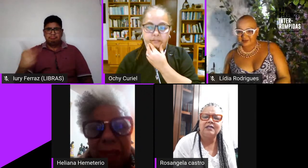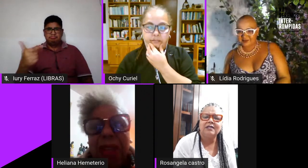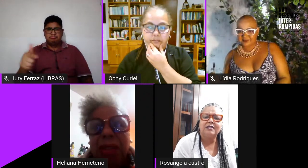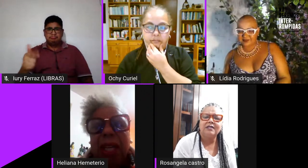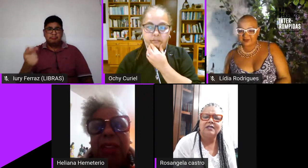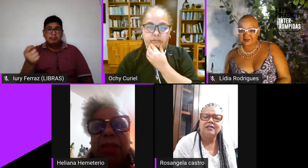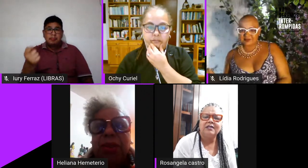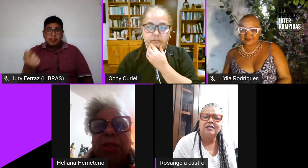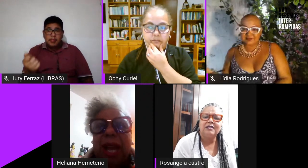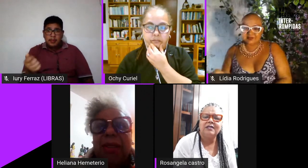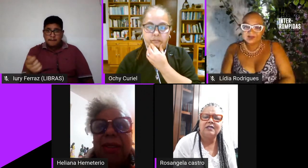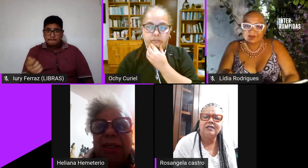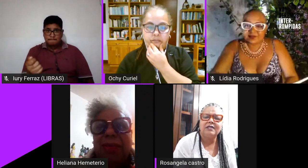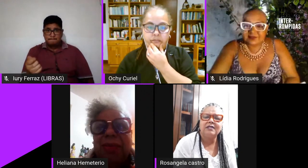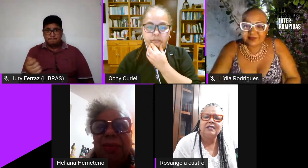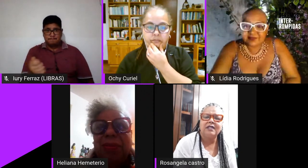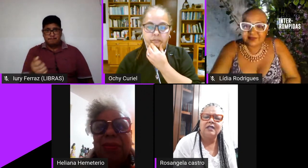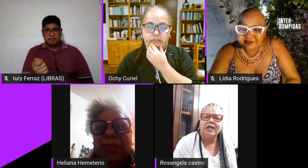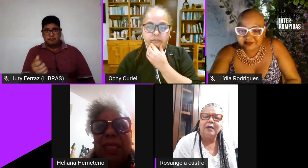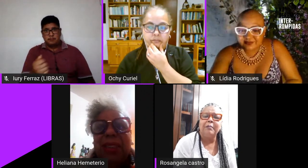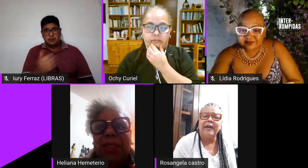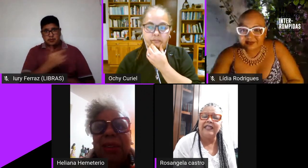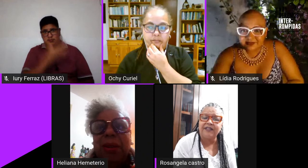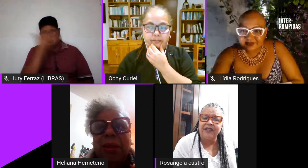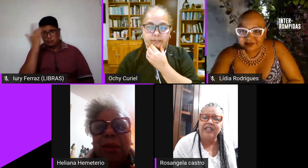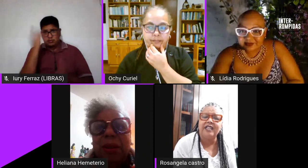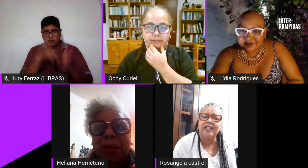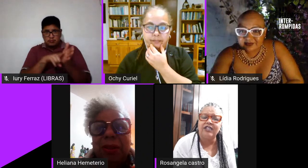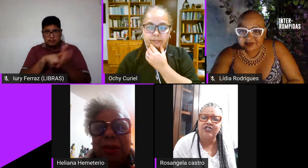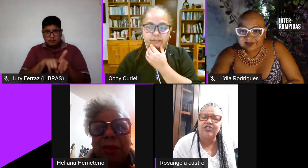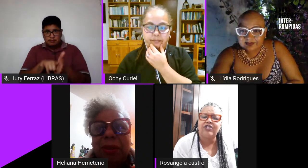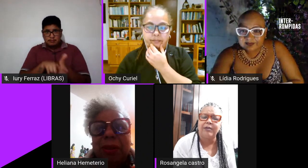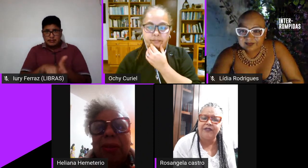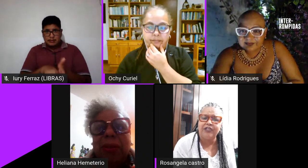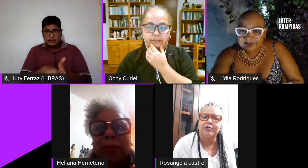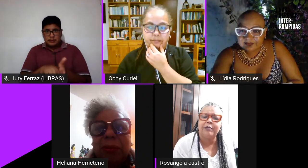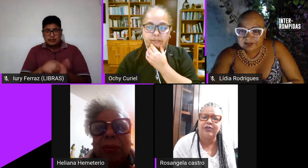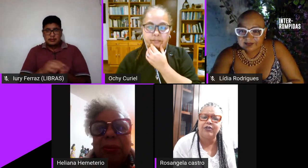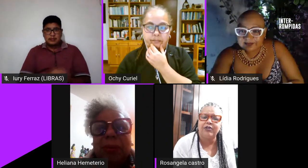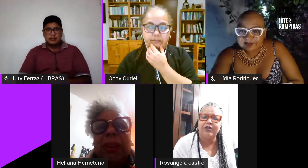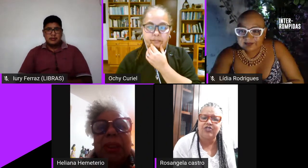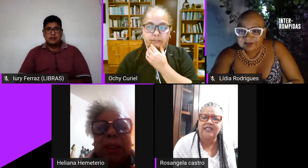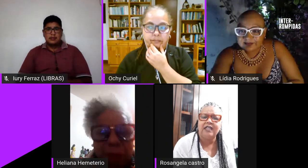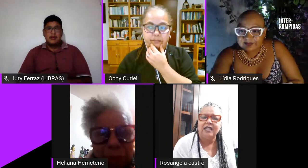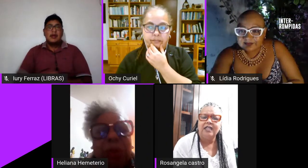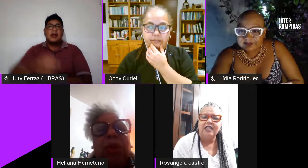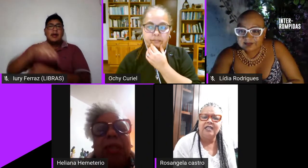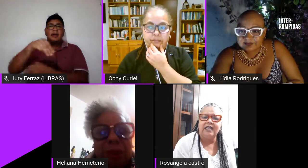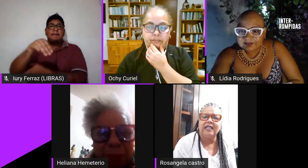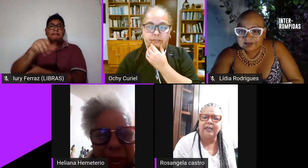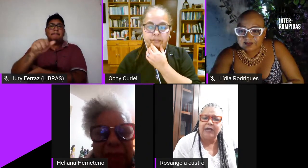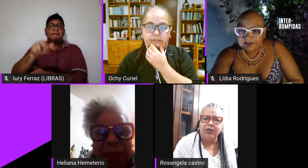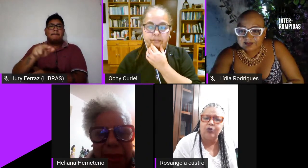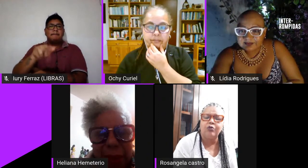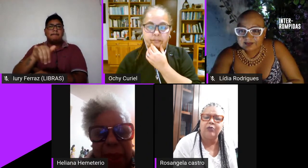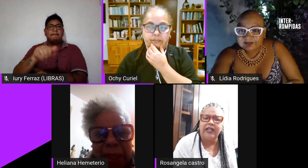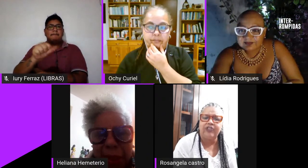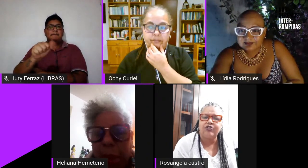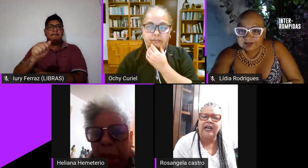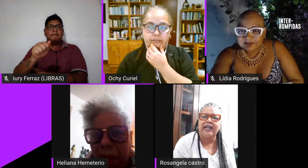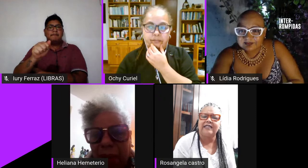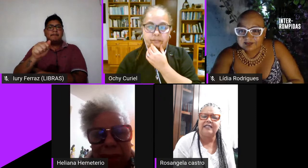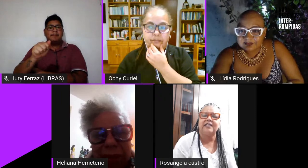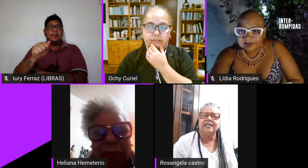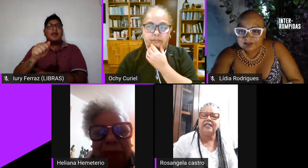pesquisan lésbicas en cárcere Marisa Fernández a também fez uma pesquisa no cárcere de